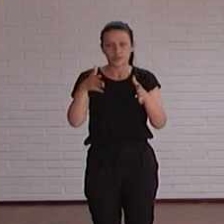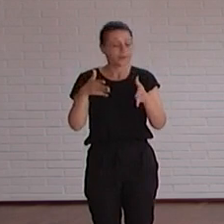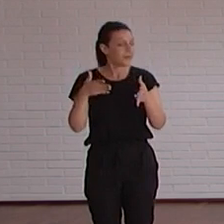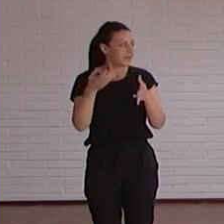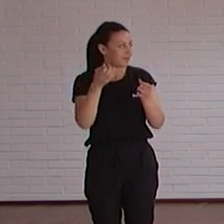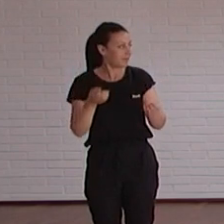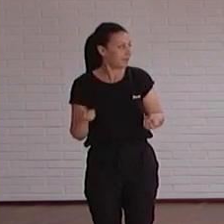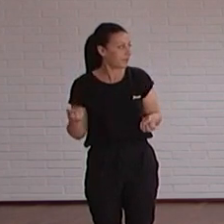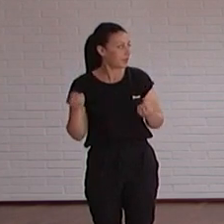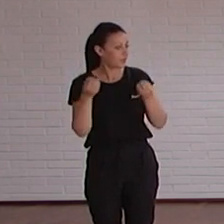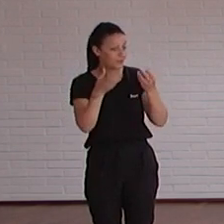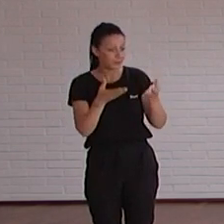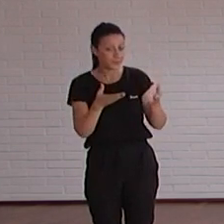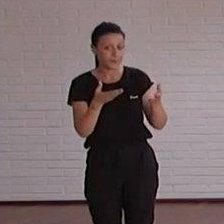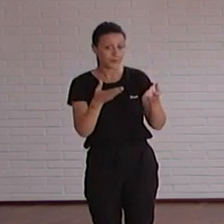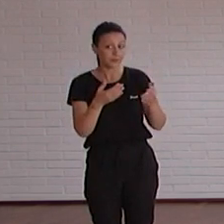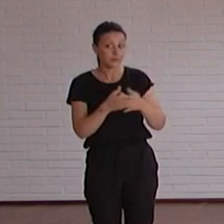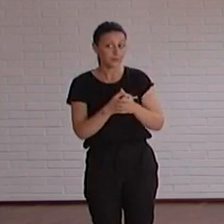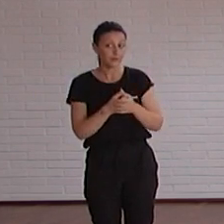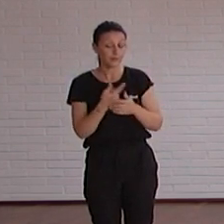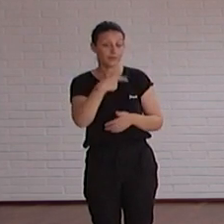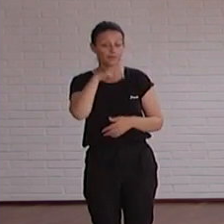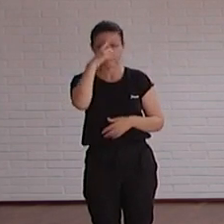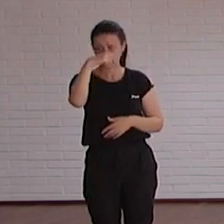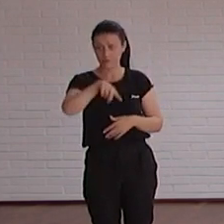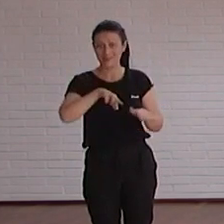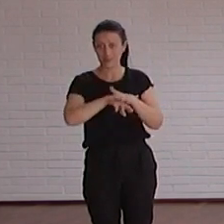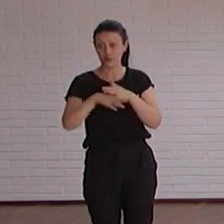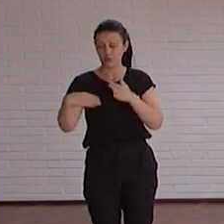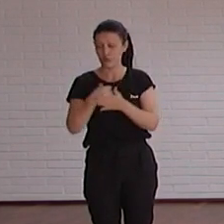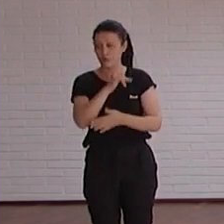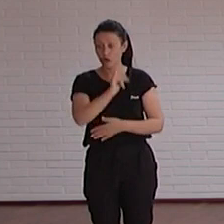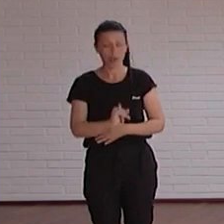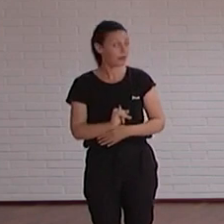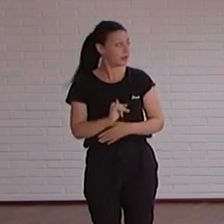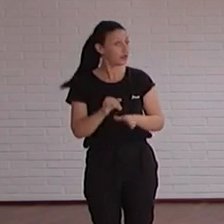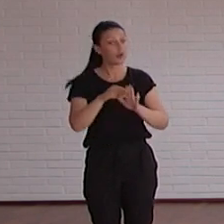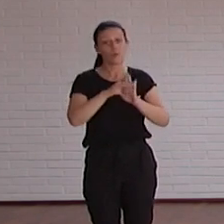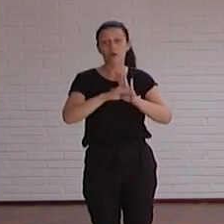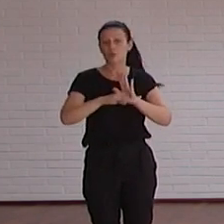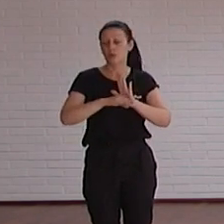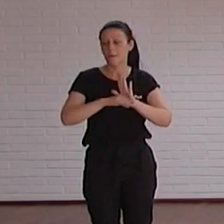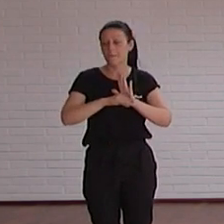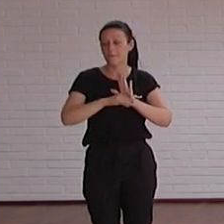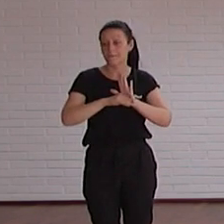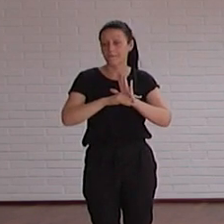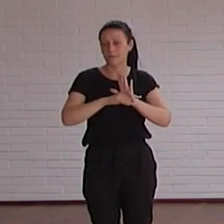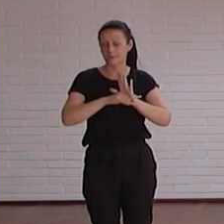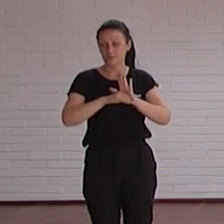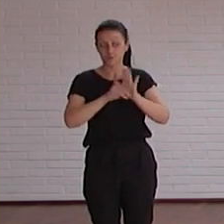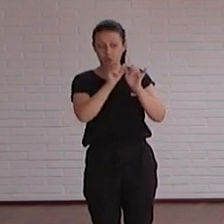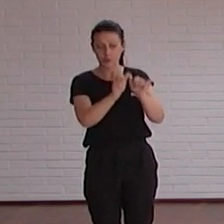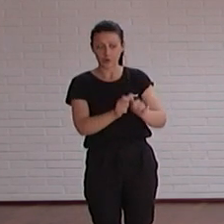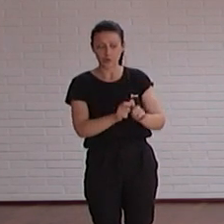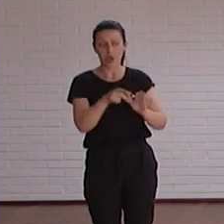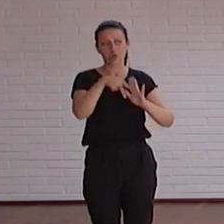información que podamos exportar sepan que todos esos recursos existen pues como un manual de estilo como